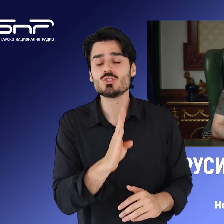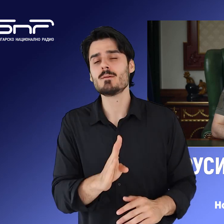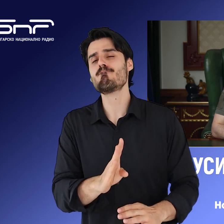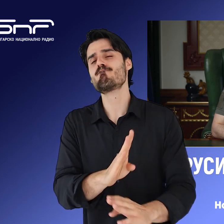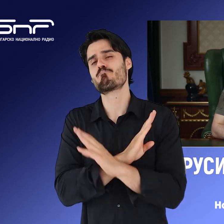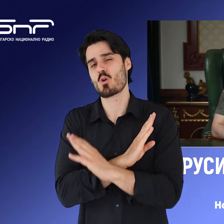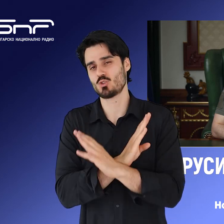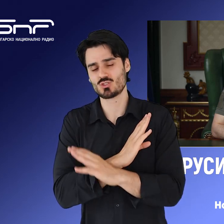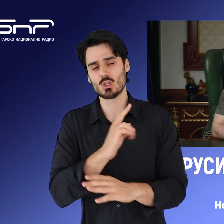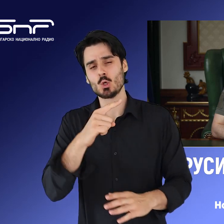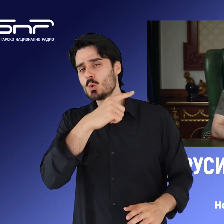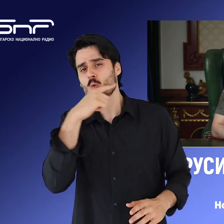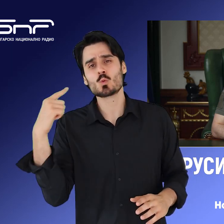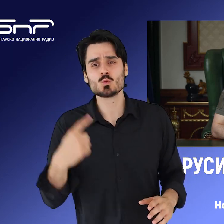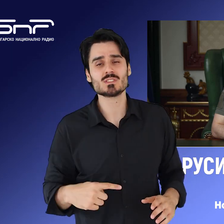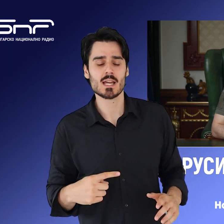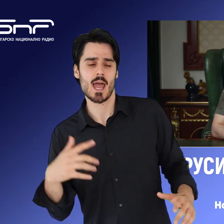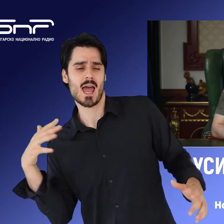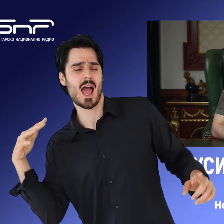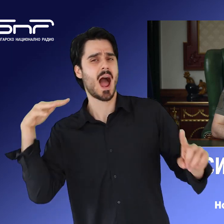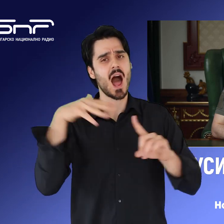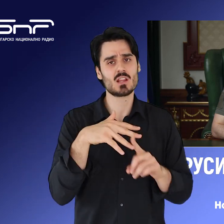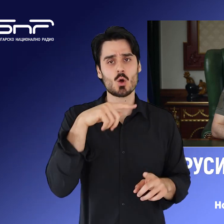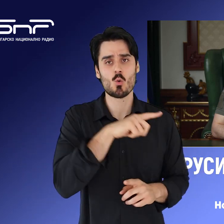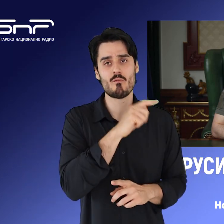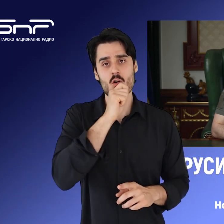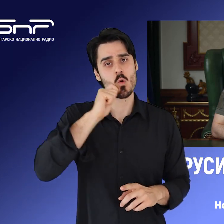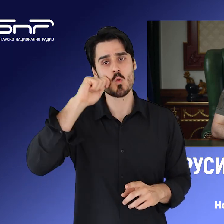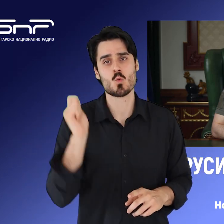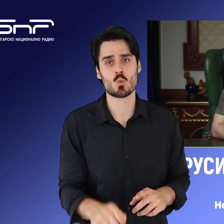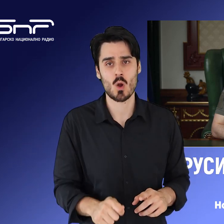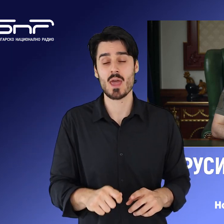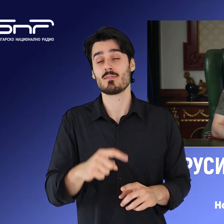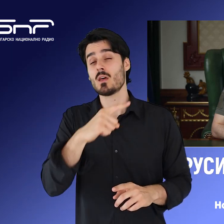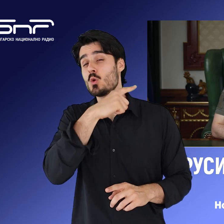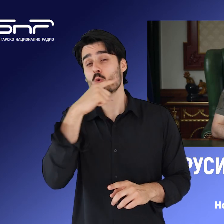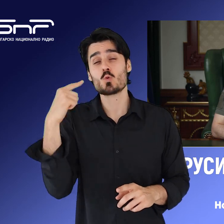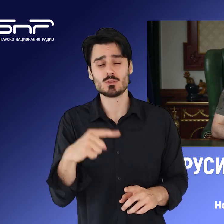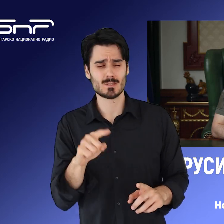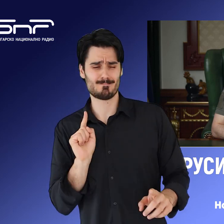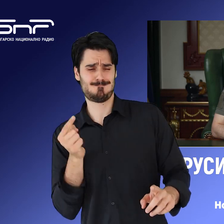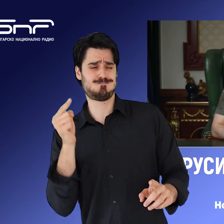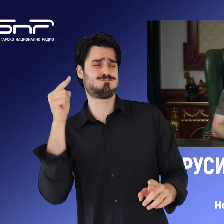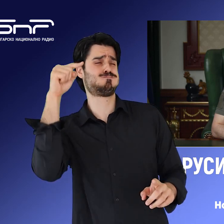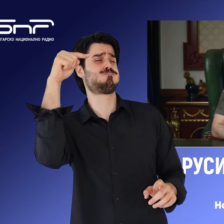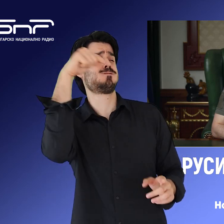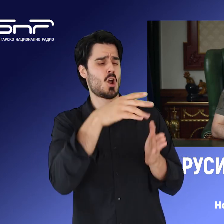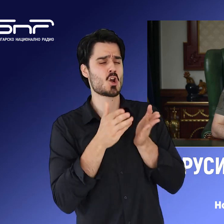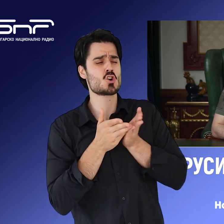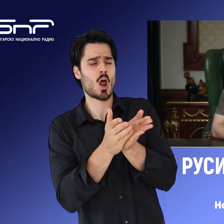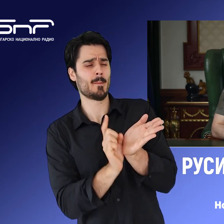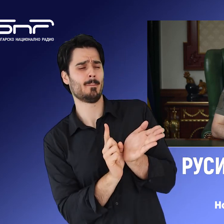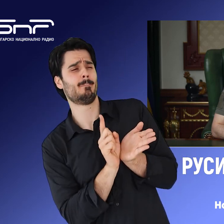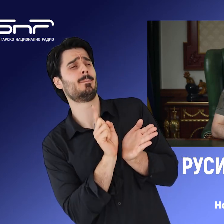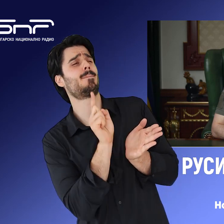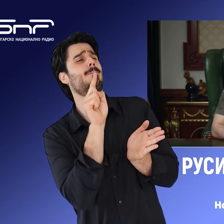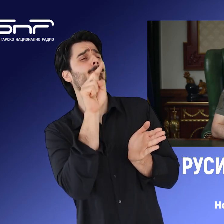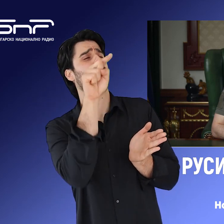ранени при руска атака срещу Черноморското пристанище Одеса. Русия изстреляла във срещу града. От кораб в Черноморе 4